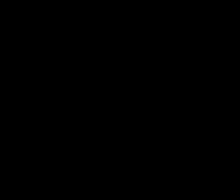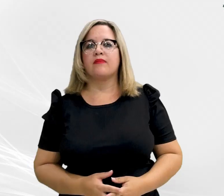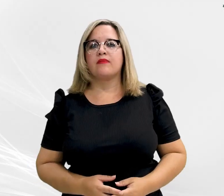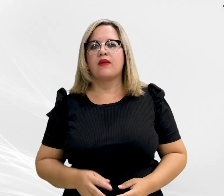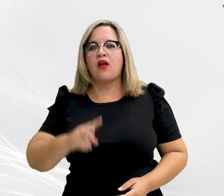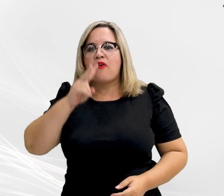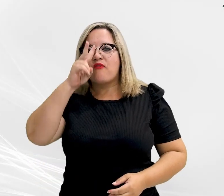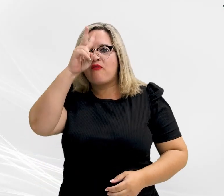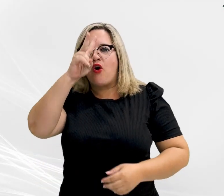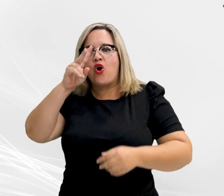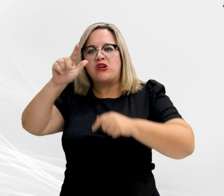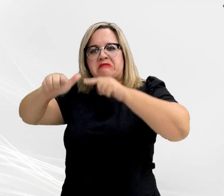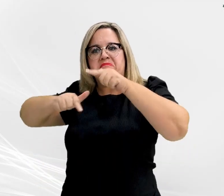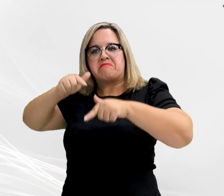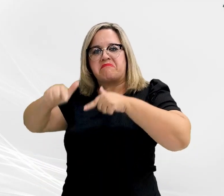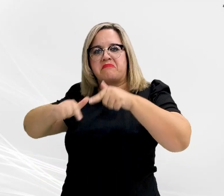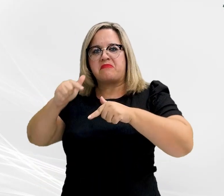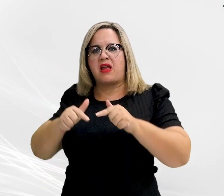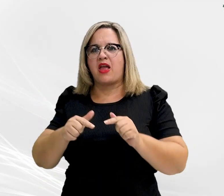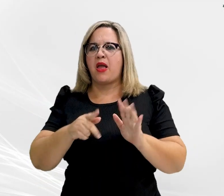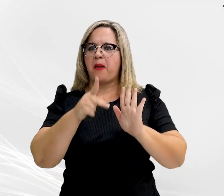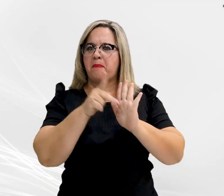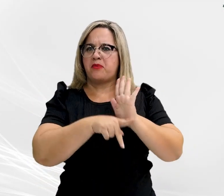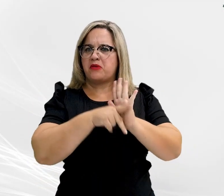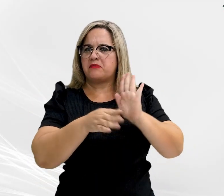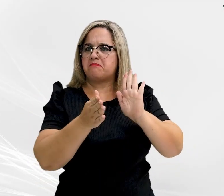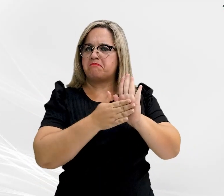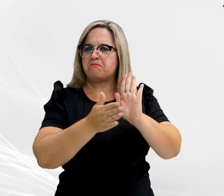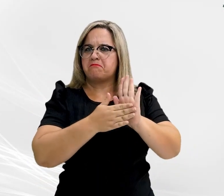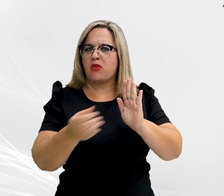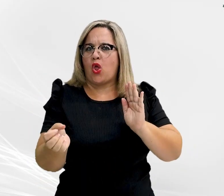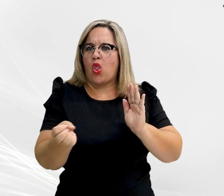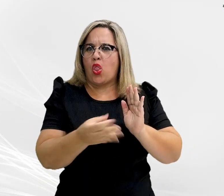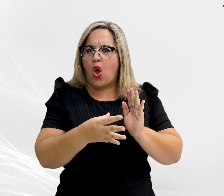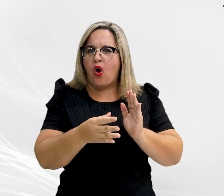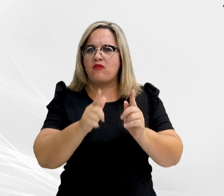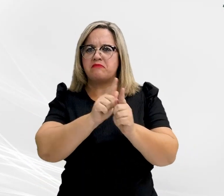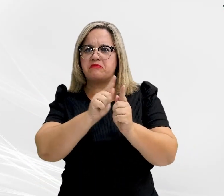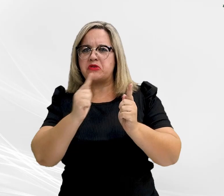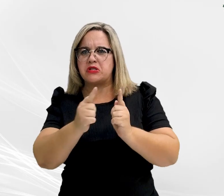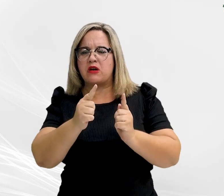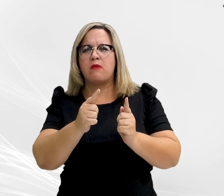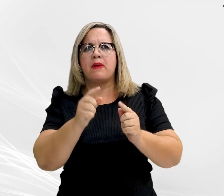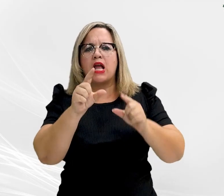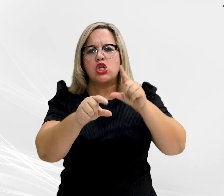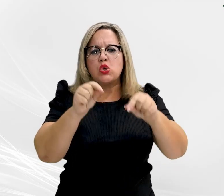Força de Trabalho, projeto propõe novo modelo de gestão para tomada de decisões.